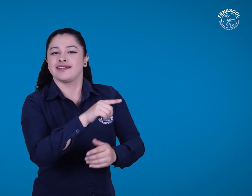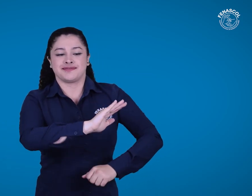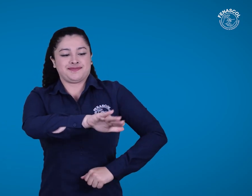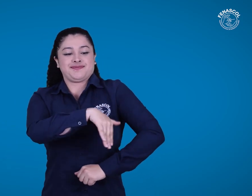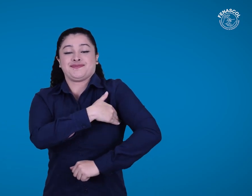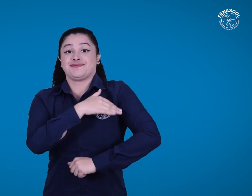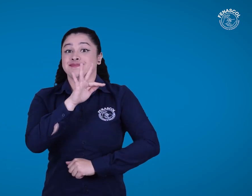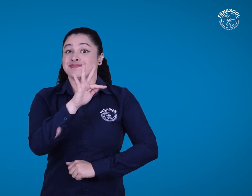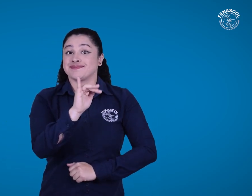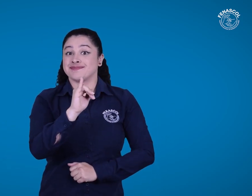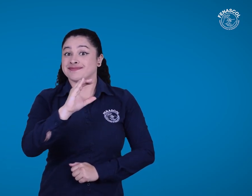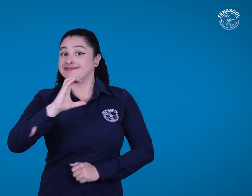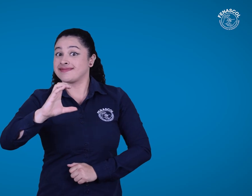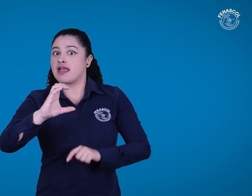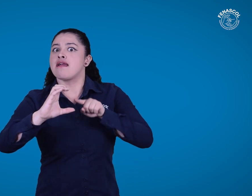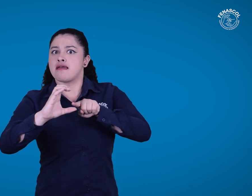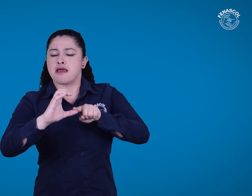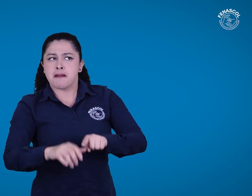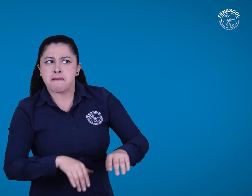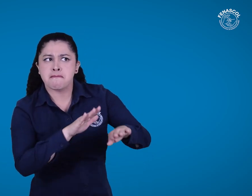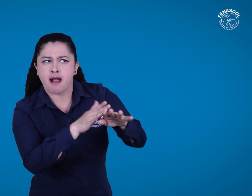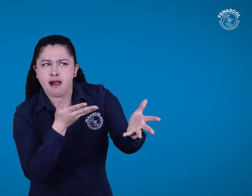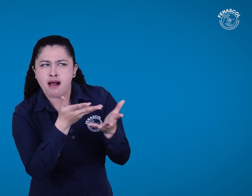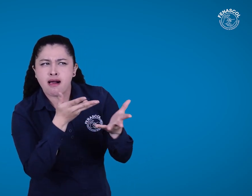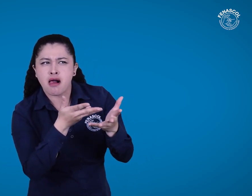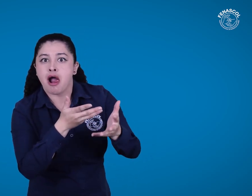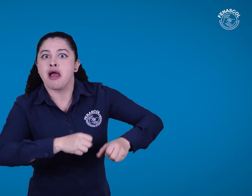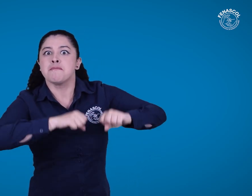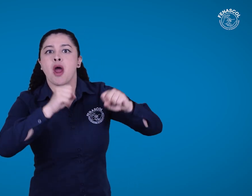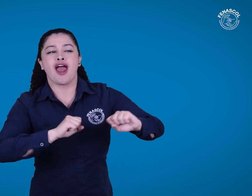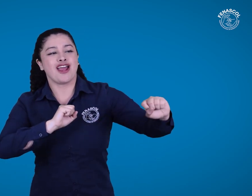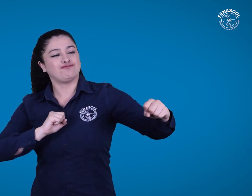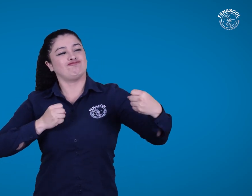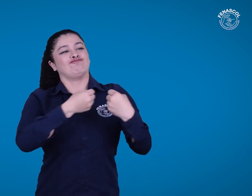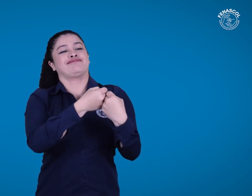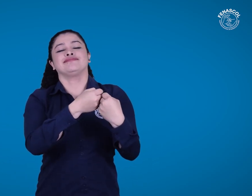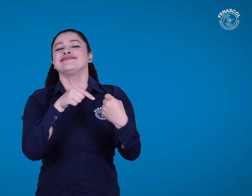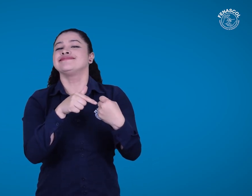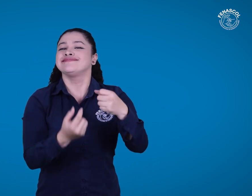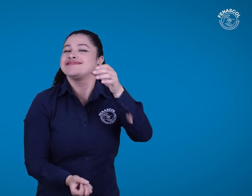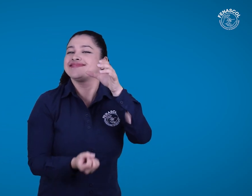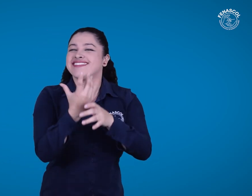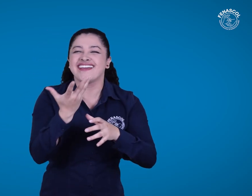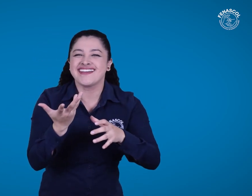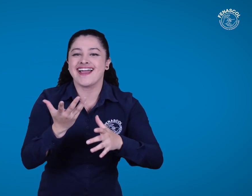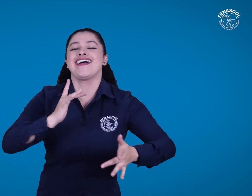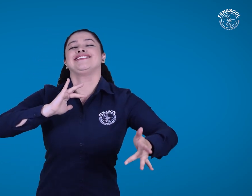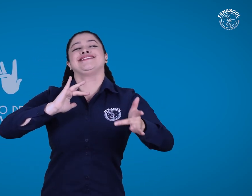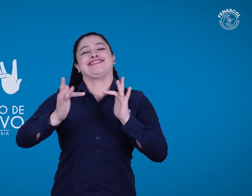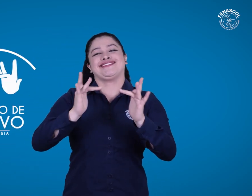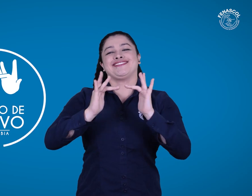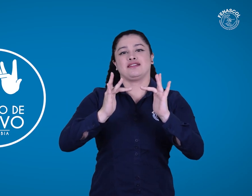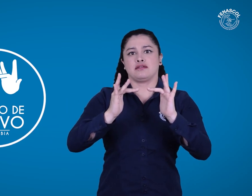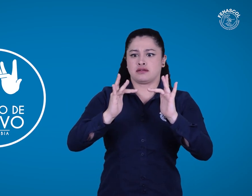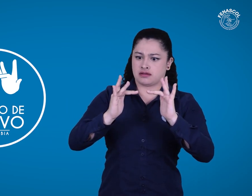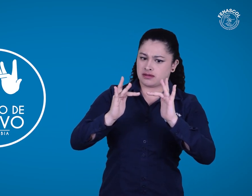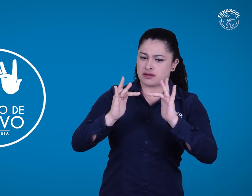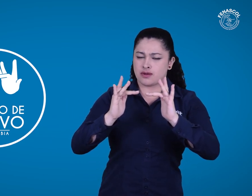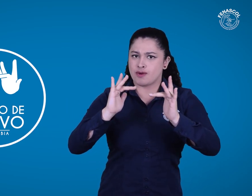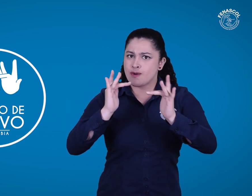Ministerio de las TIC, generando una propuesta donde, a través del convenio entre ambas partes, se crearía el Centro de Relevo. Las personas sordas a nivel